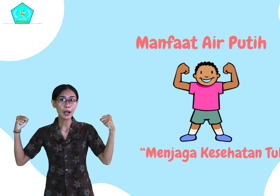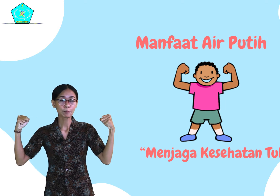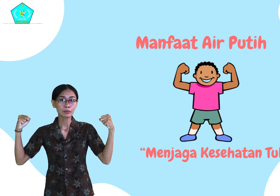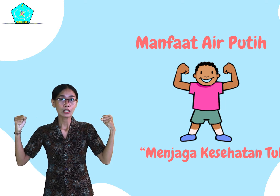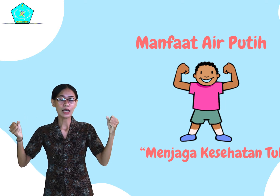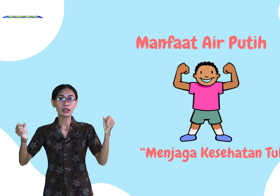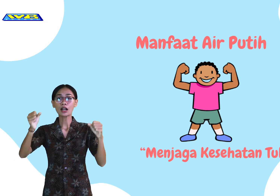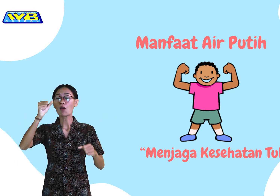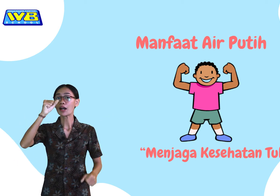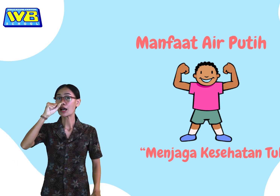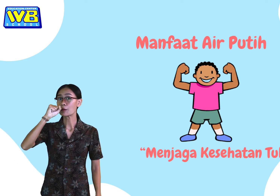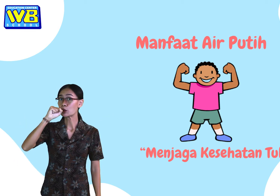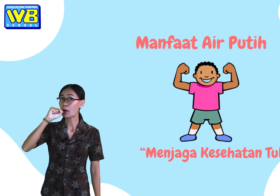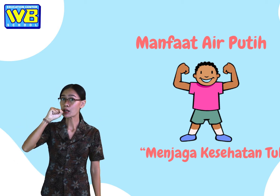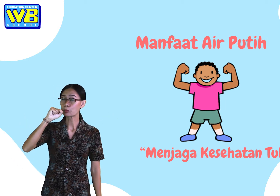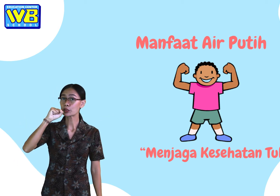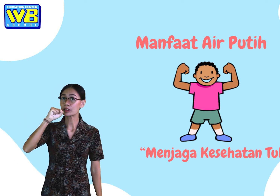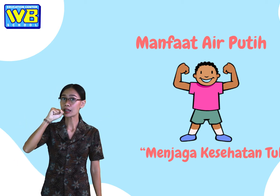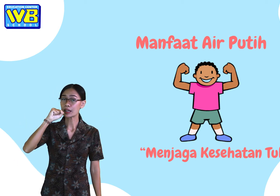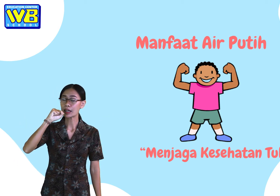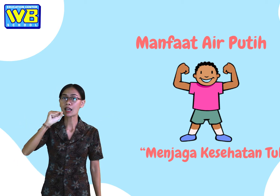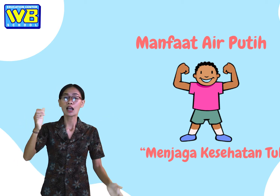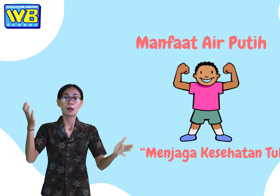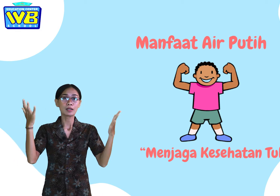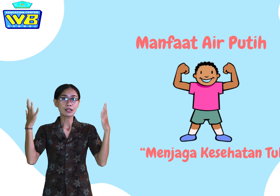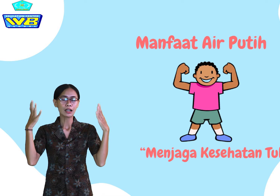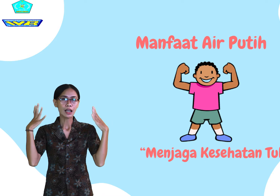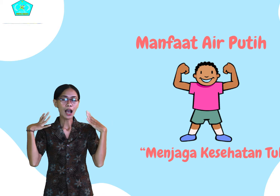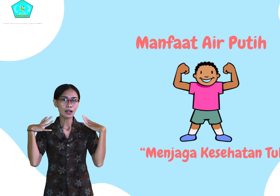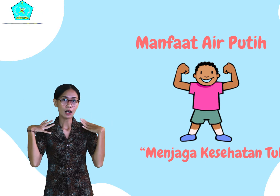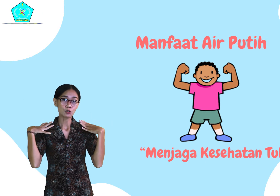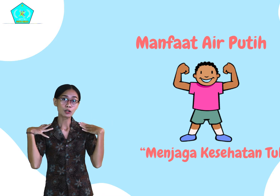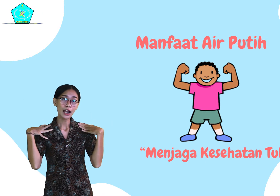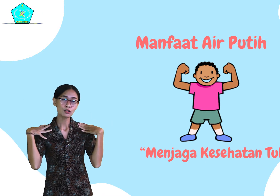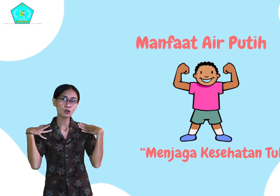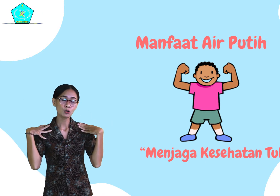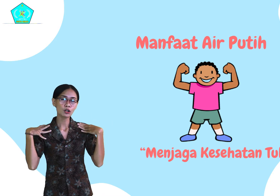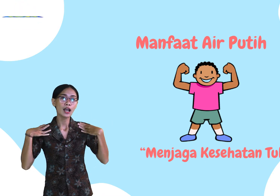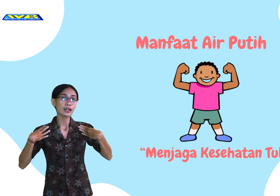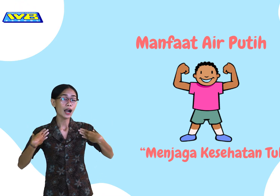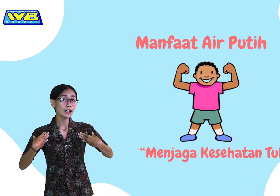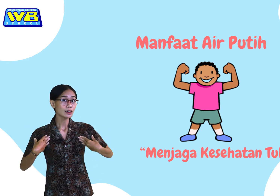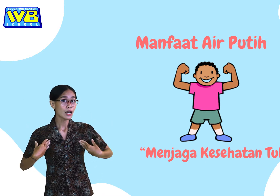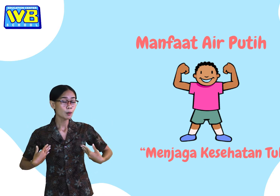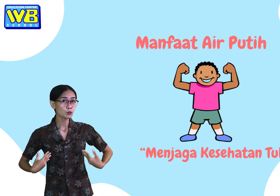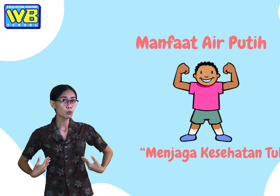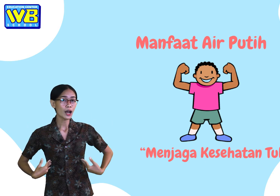Jadi, kalau anak-anak minum air putih, misalnya ada racun-racun yang ada di dalam tubuh anak